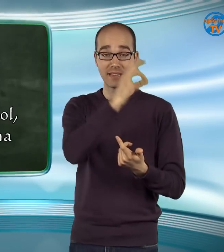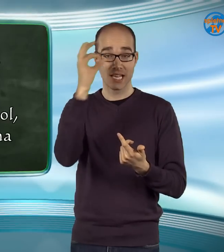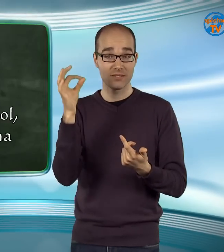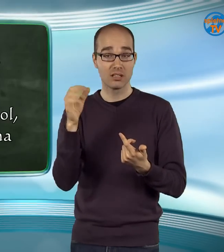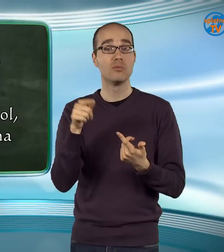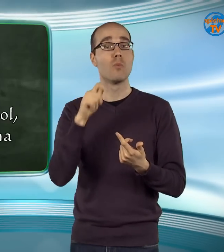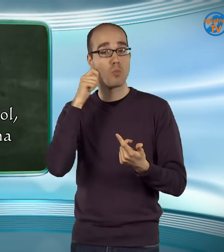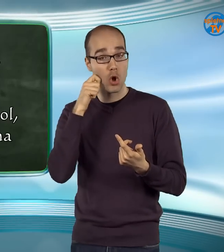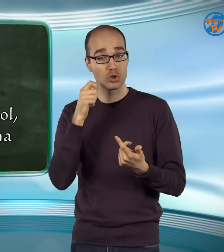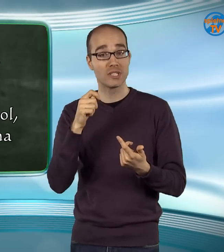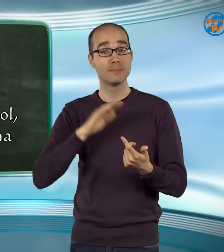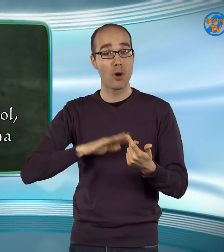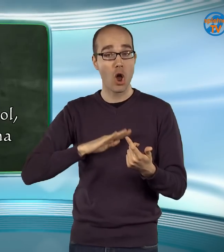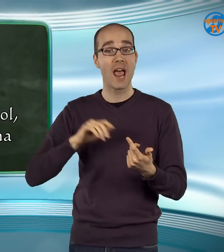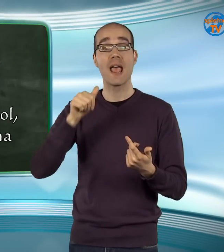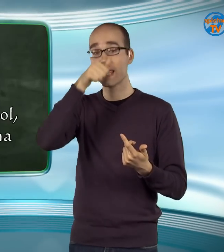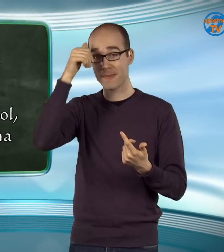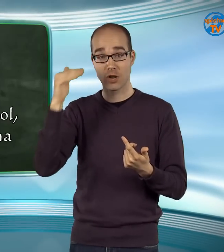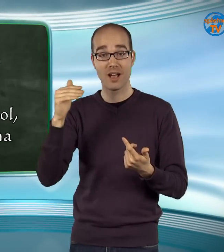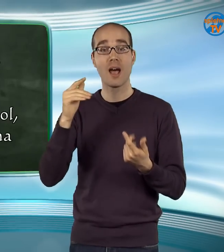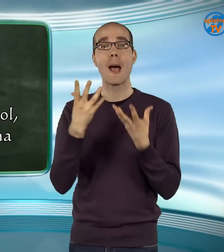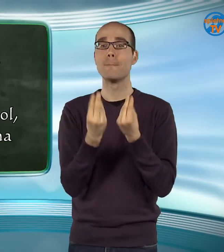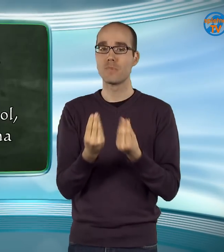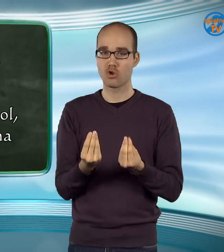dnevi, moški spol, imenovalnik Množina.